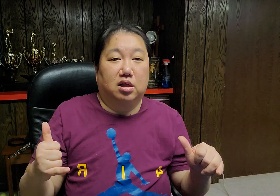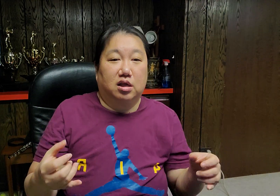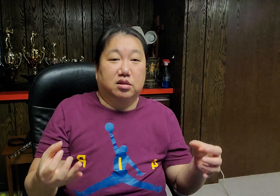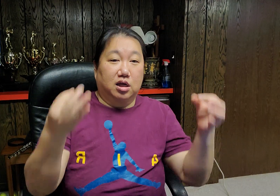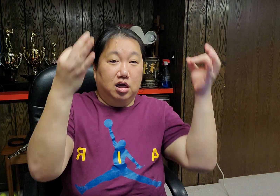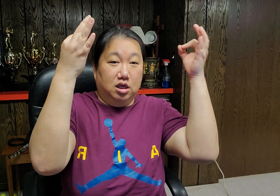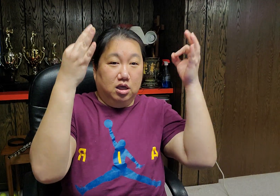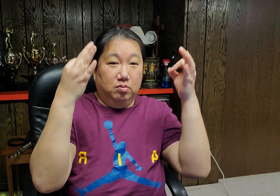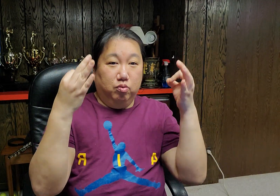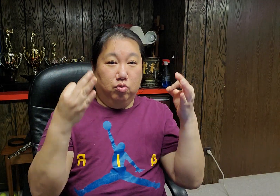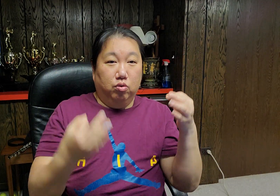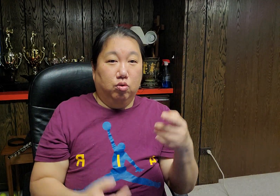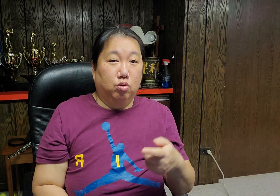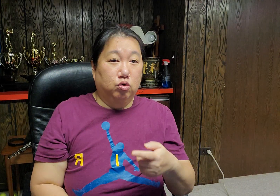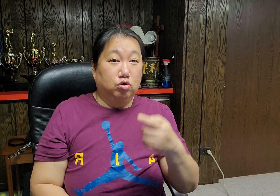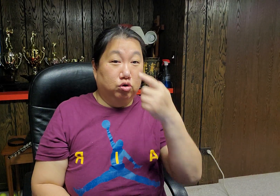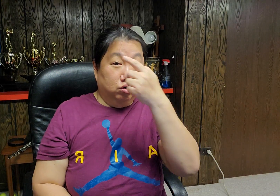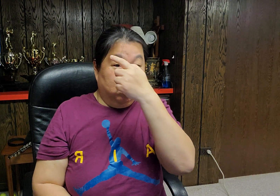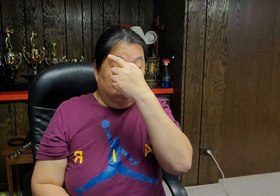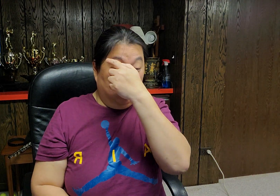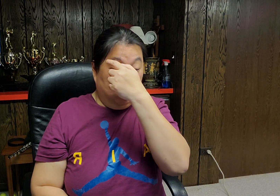세상이 뿐이